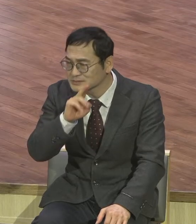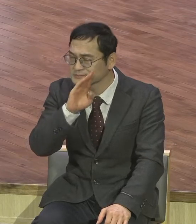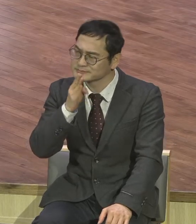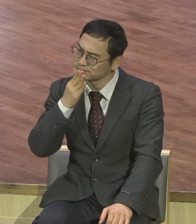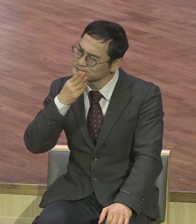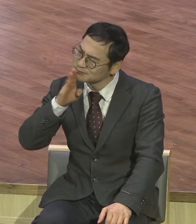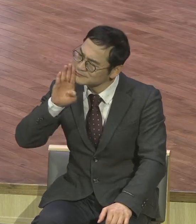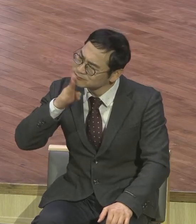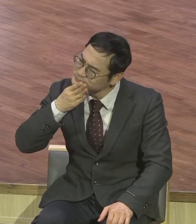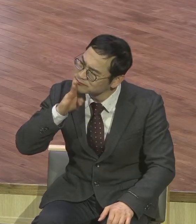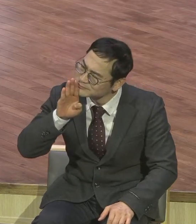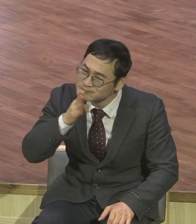맞아요?